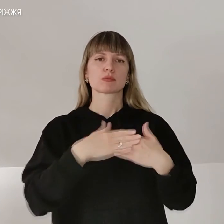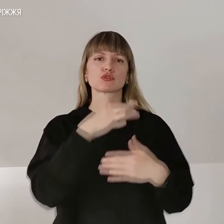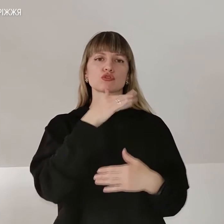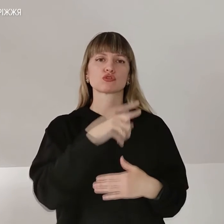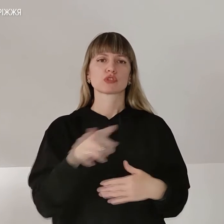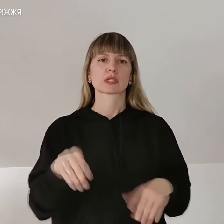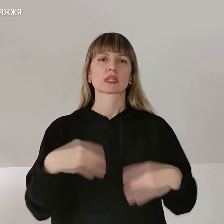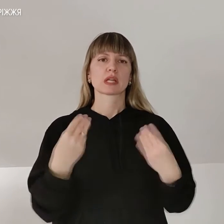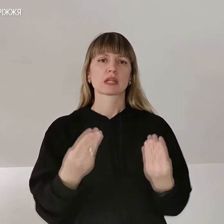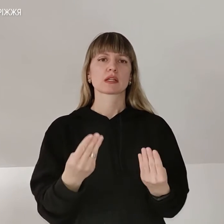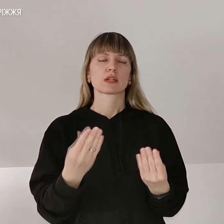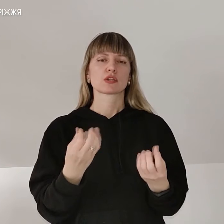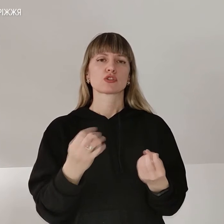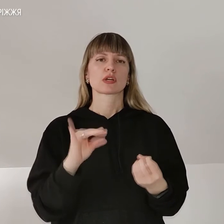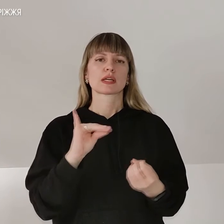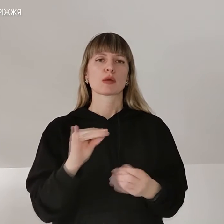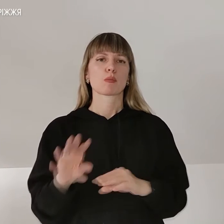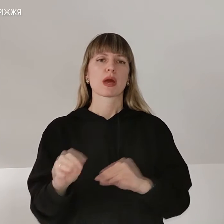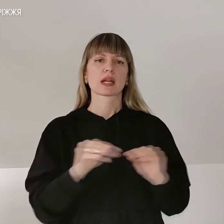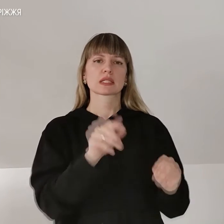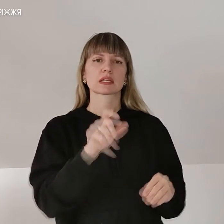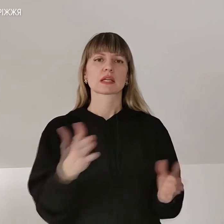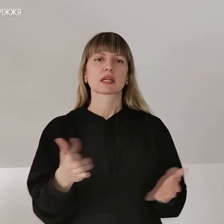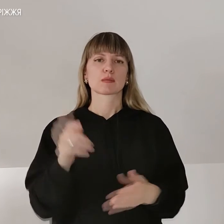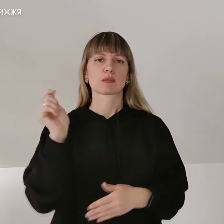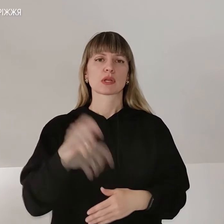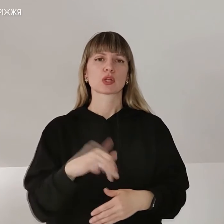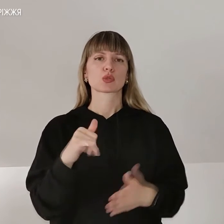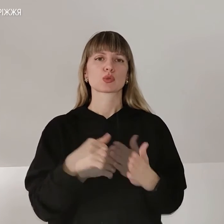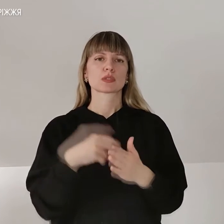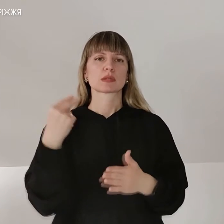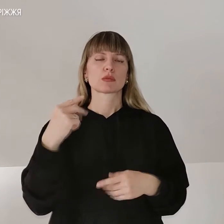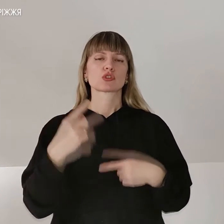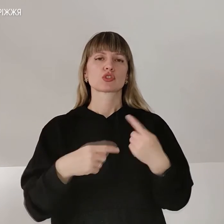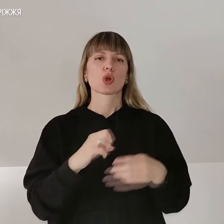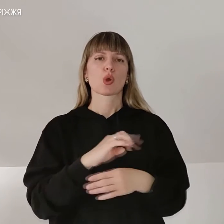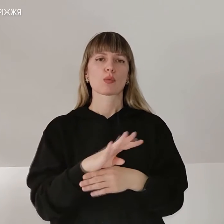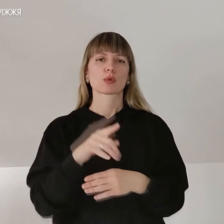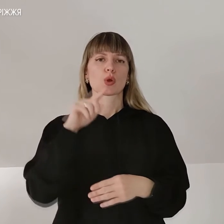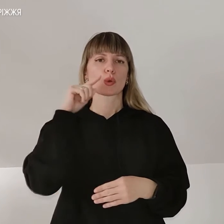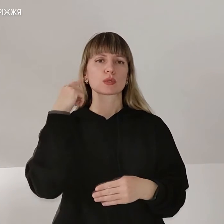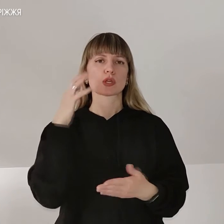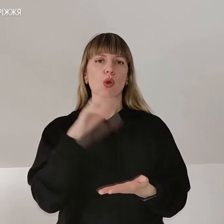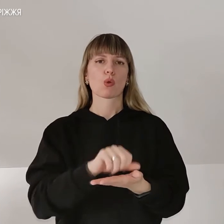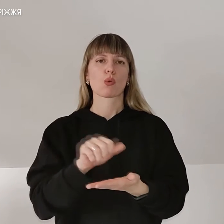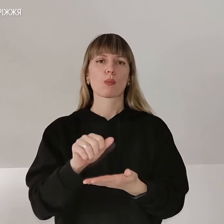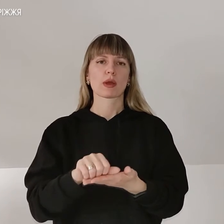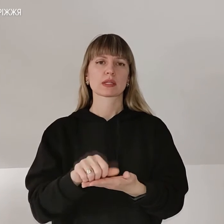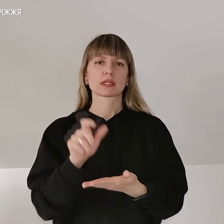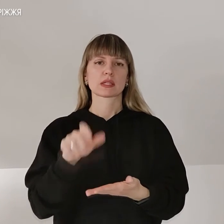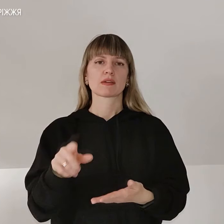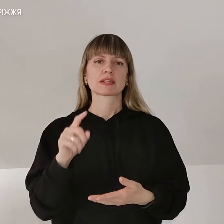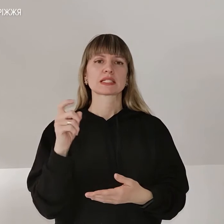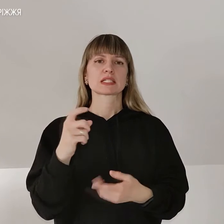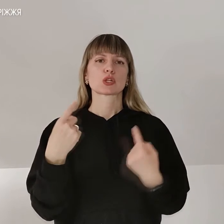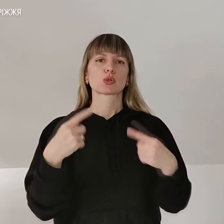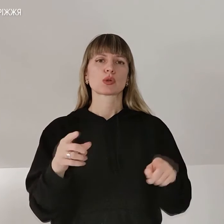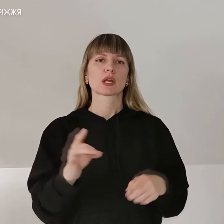надані також і переселенцям, які приїхали до Запоріжжя через обстріли російських окупантів з інших регіонів України.